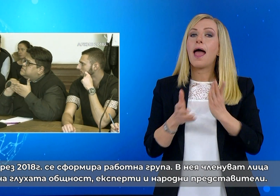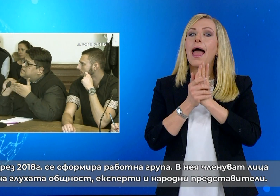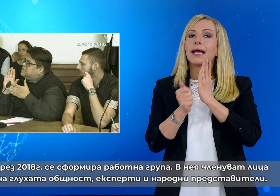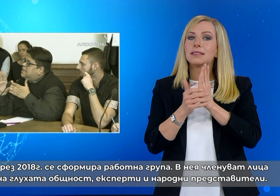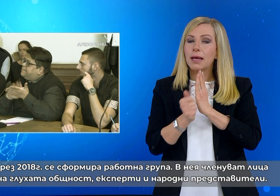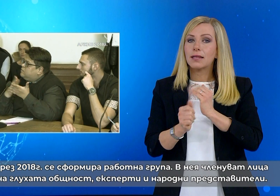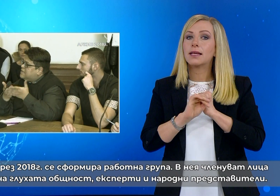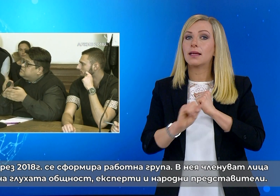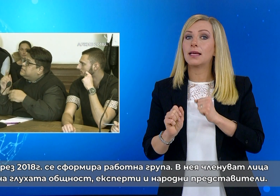народни представители.